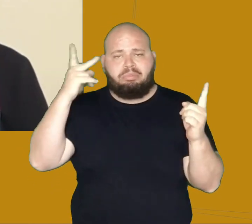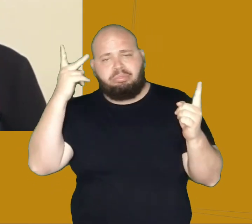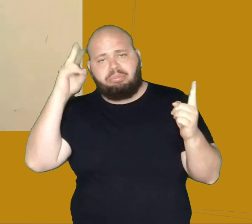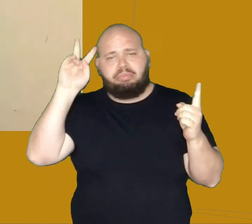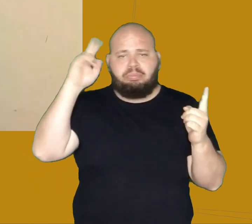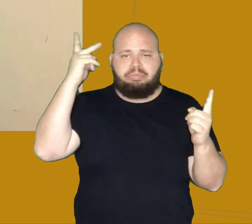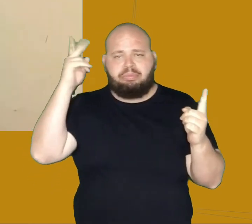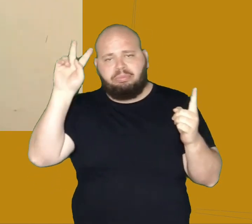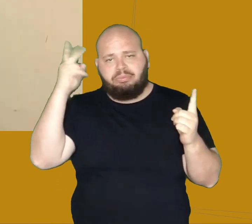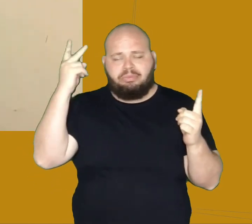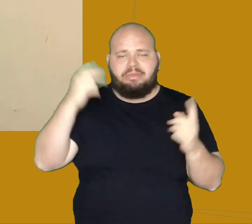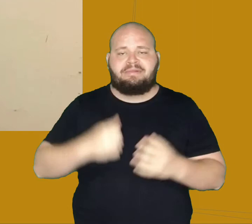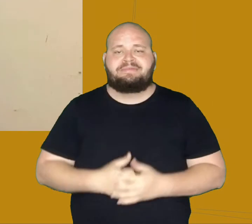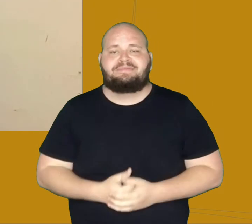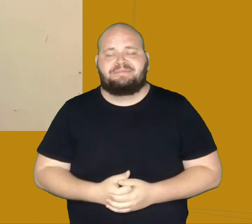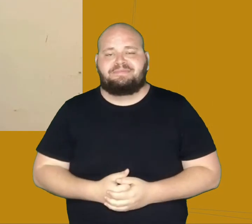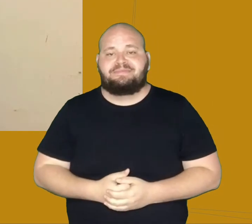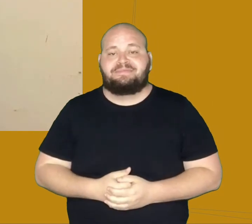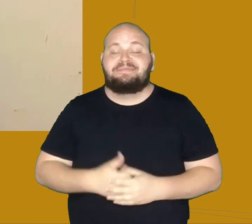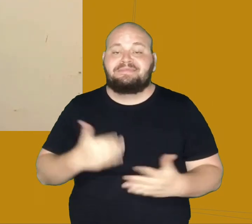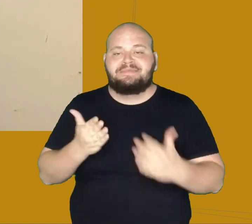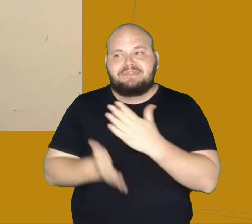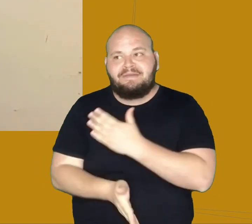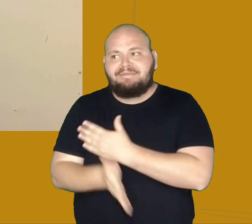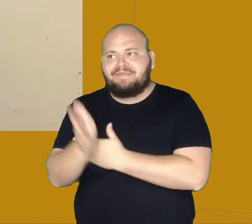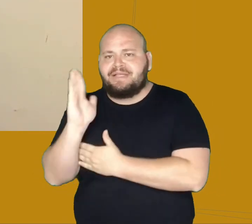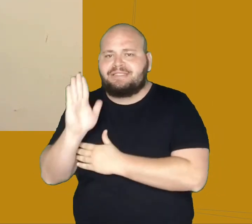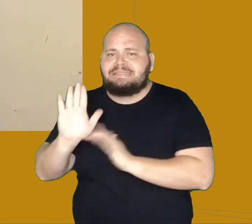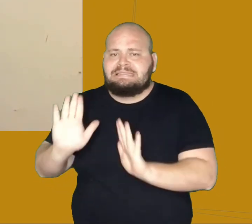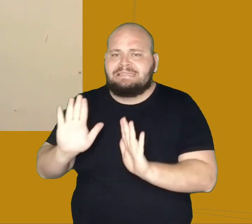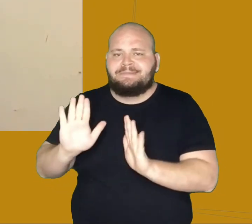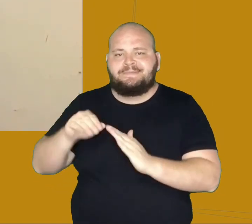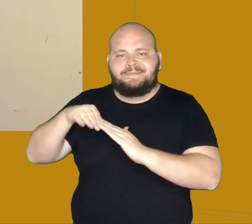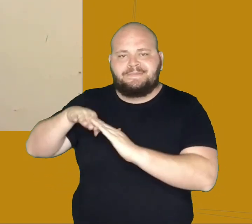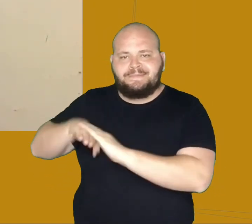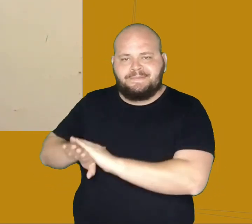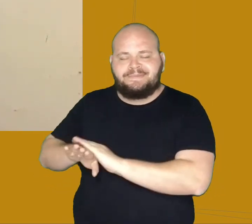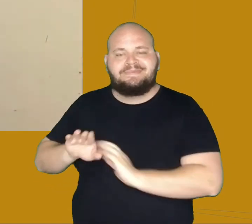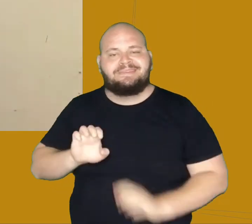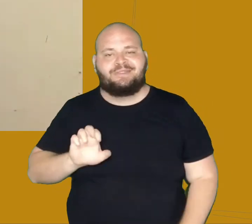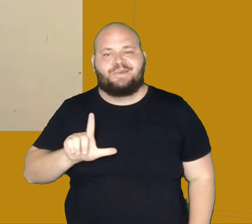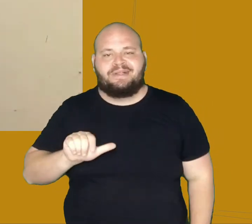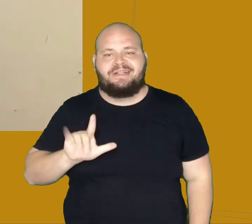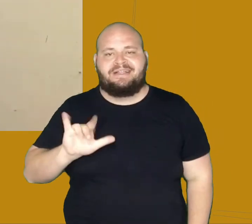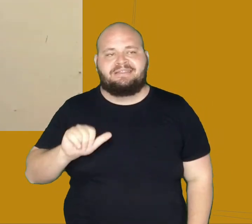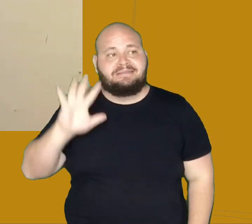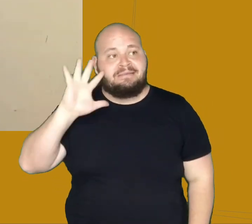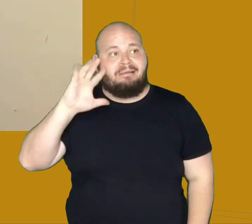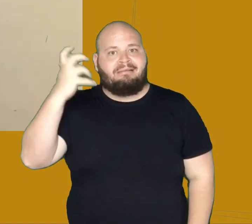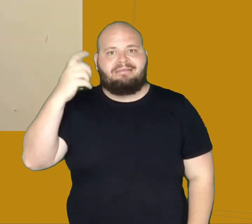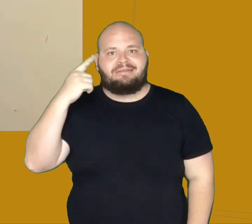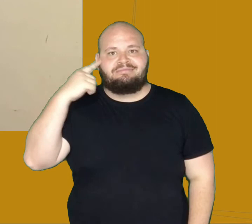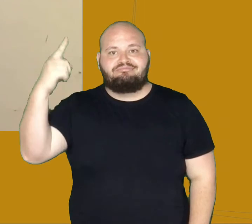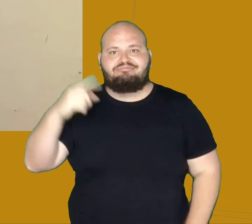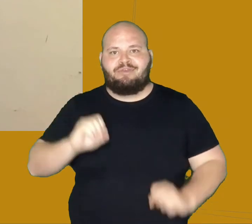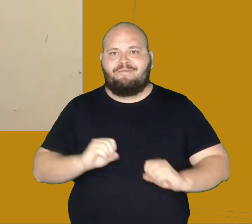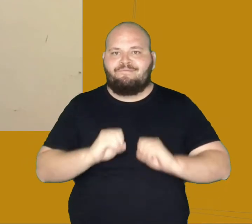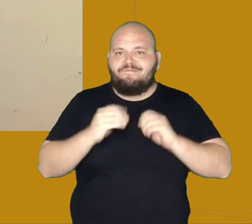Enquanto o plano da viagem deixava de lado por Dona Benedita, Eulália inventa uma festa e estabelece